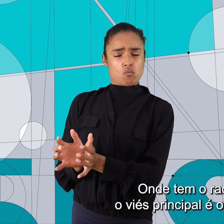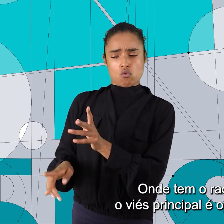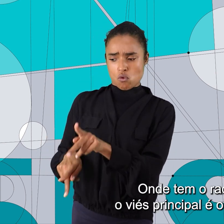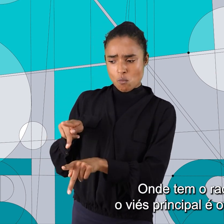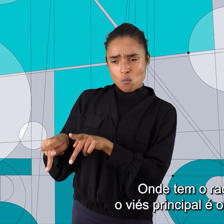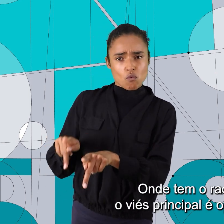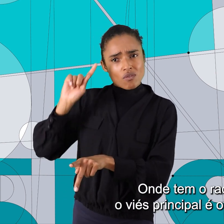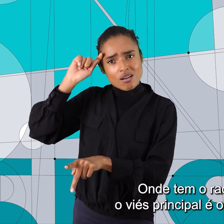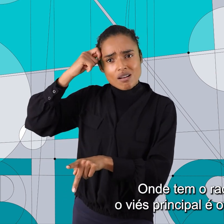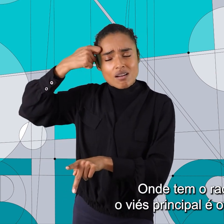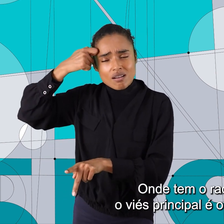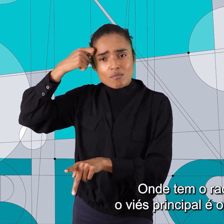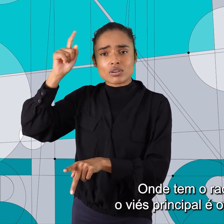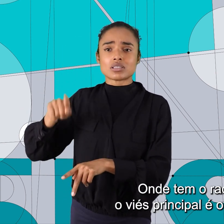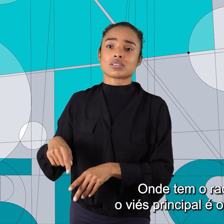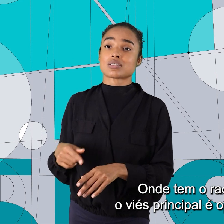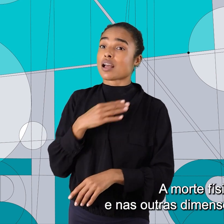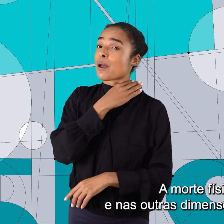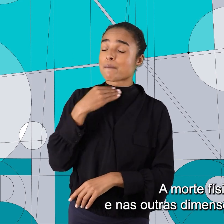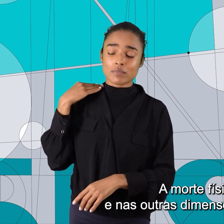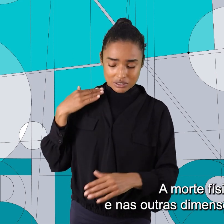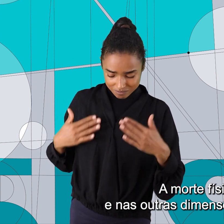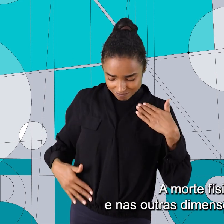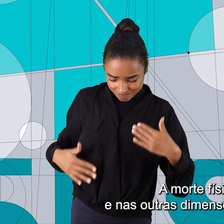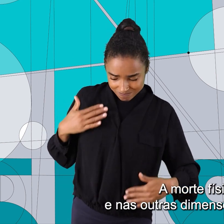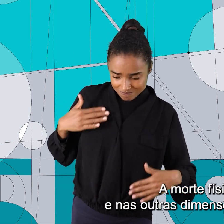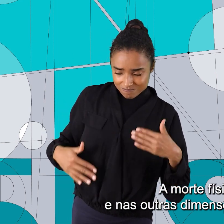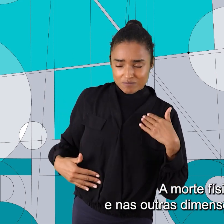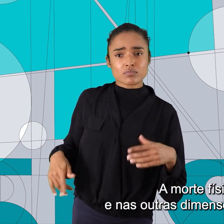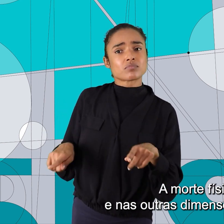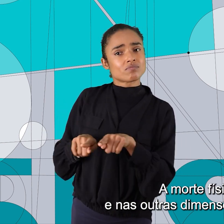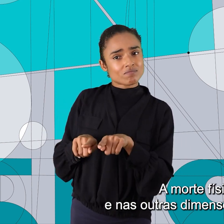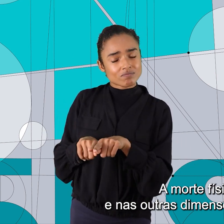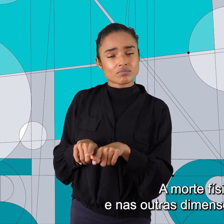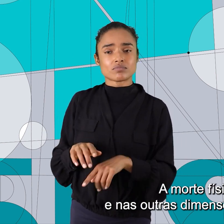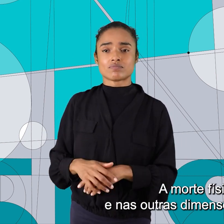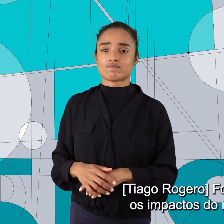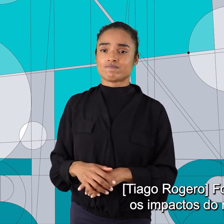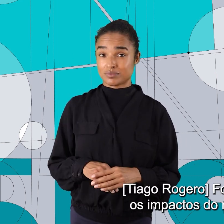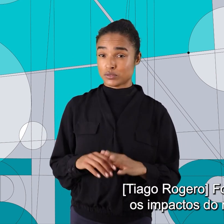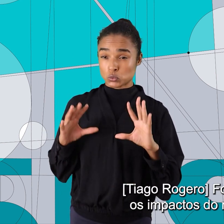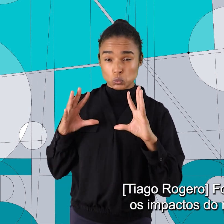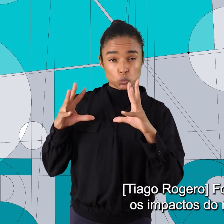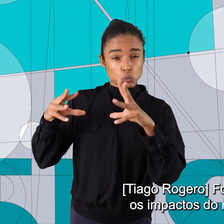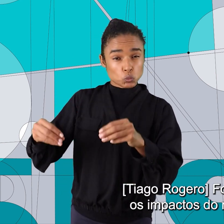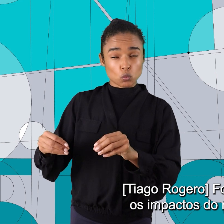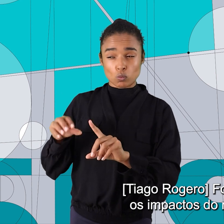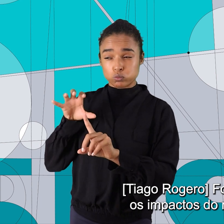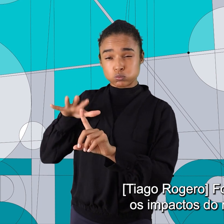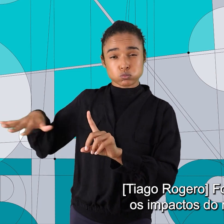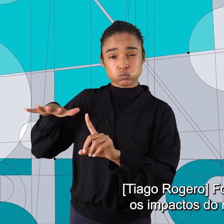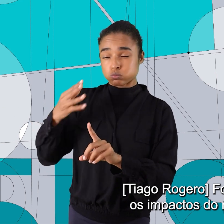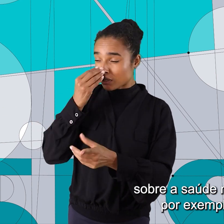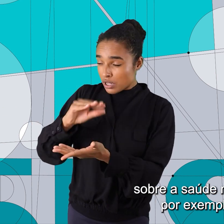Onde tem o racismo, o viés principal é a morte. A morte física e nas outras dimensões. Fora todos os